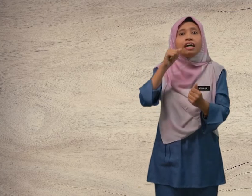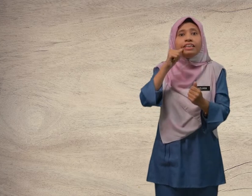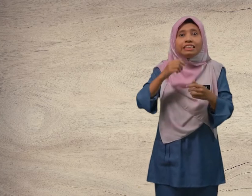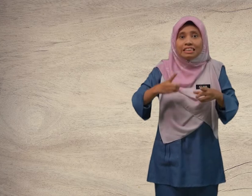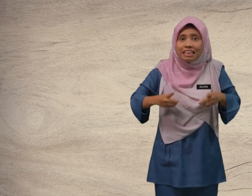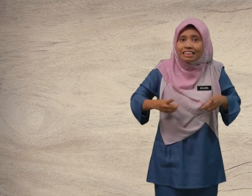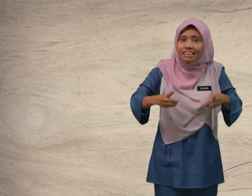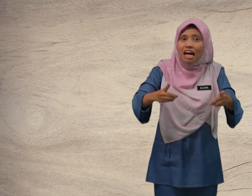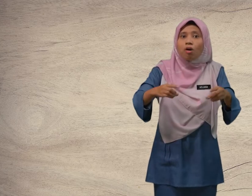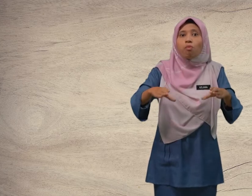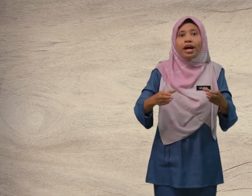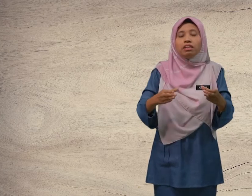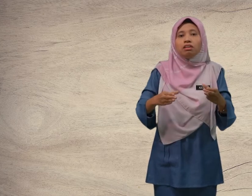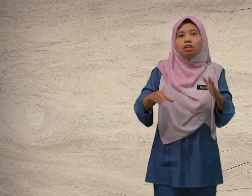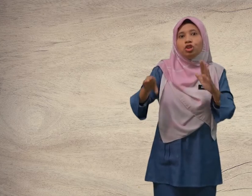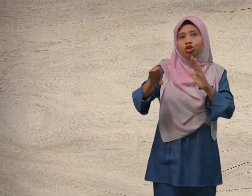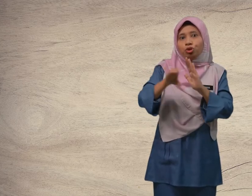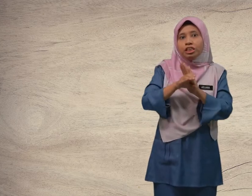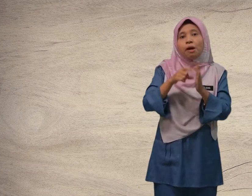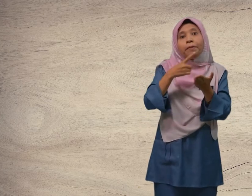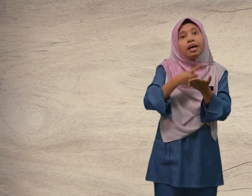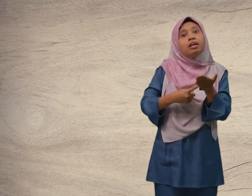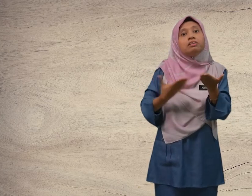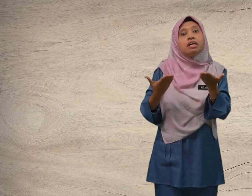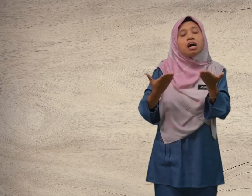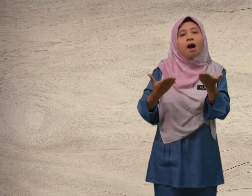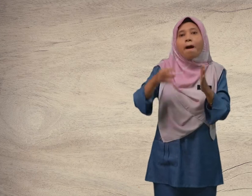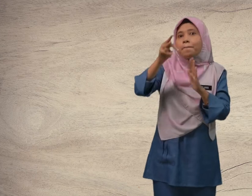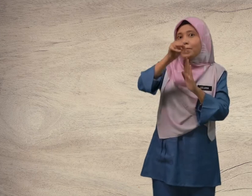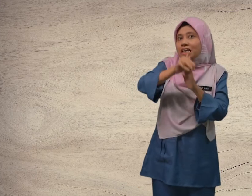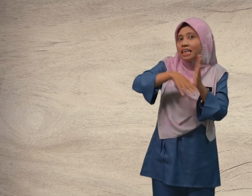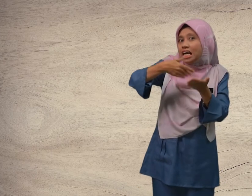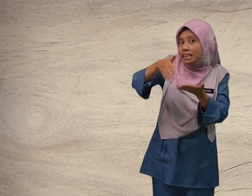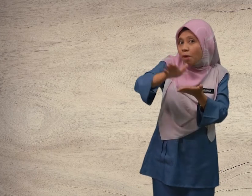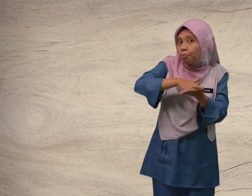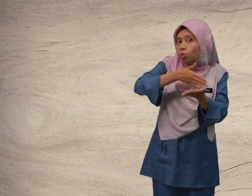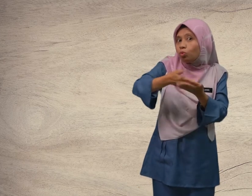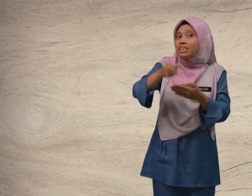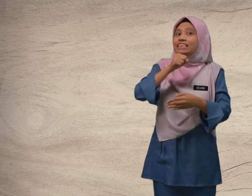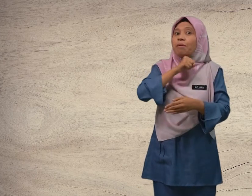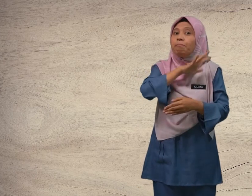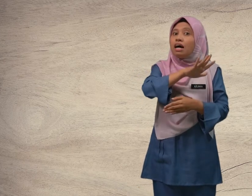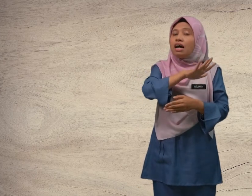Anis sedang buat. Contohnya apa? Menyapu sampah,